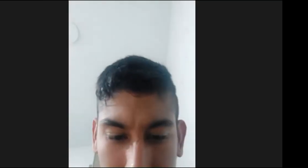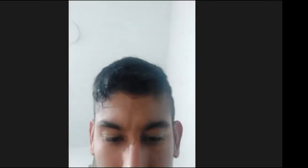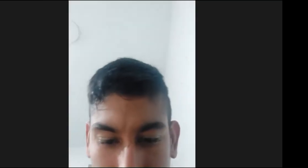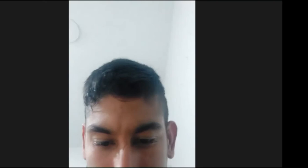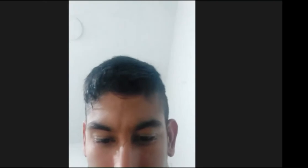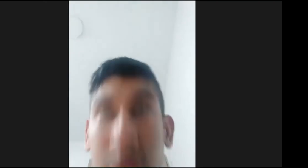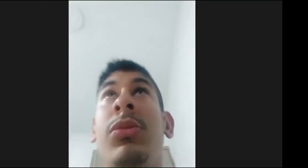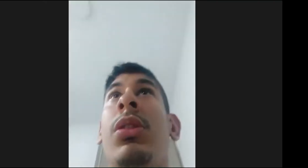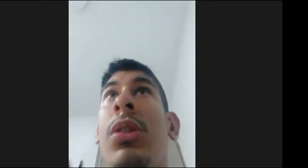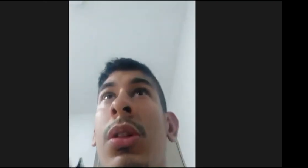bacteriología